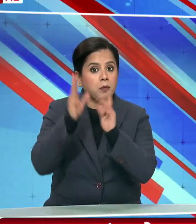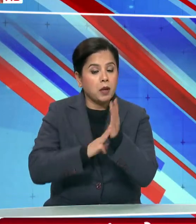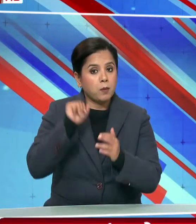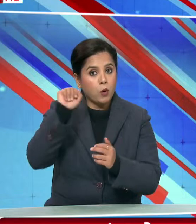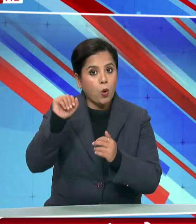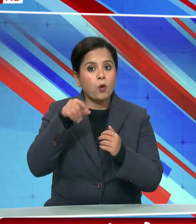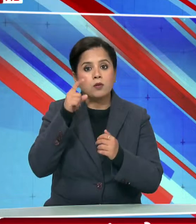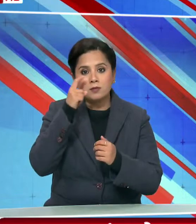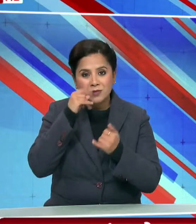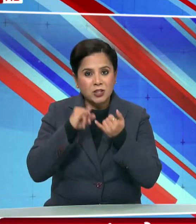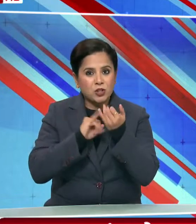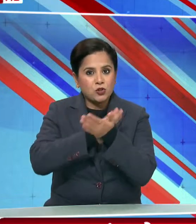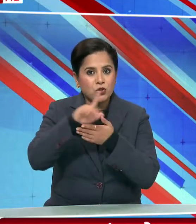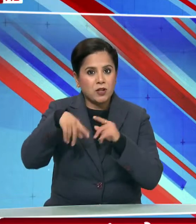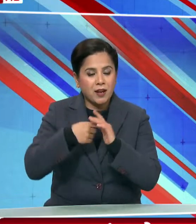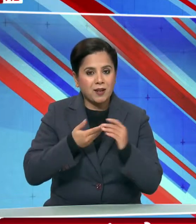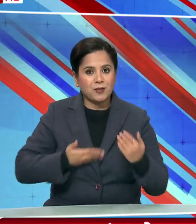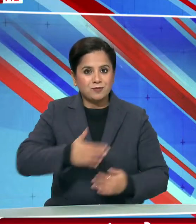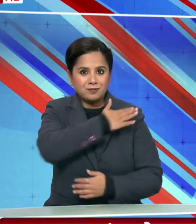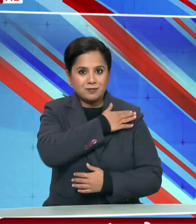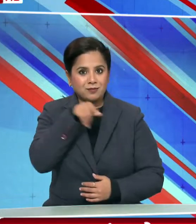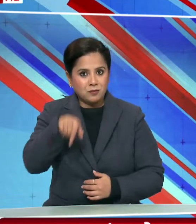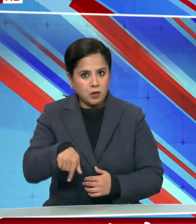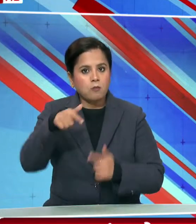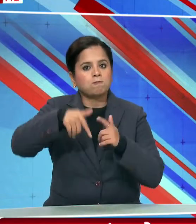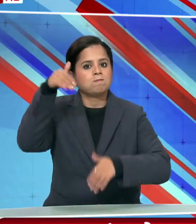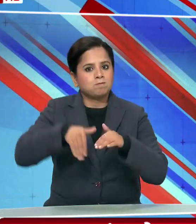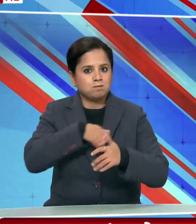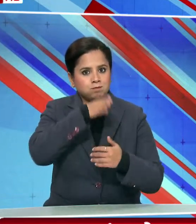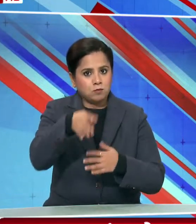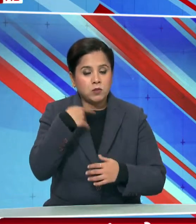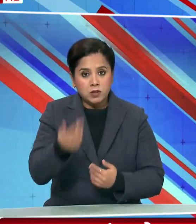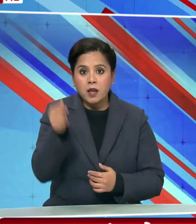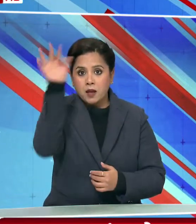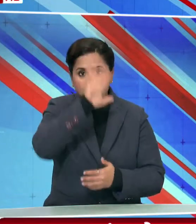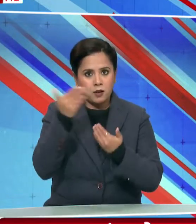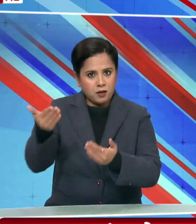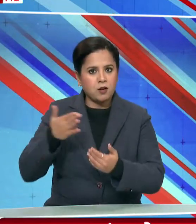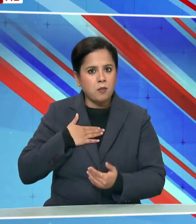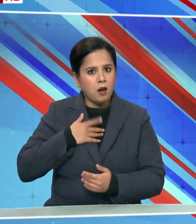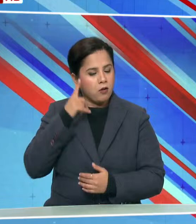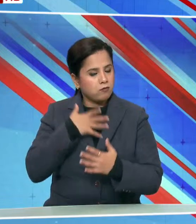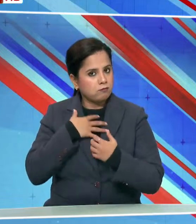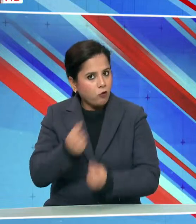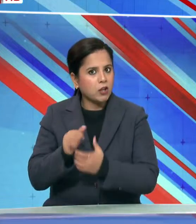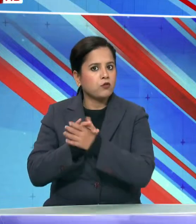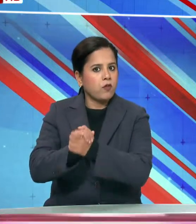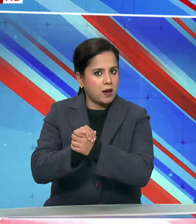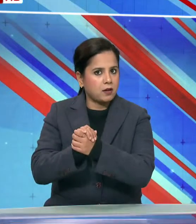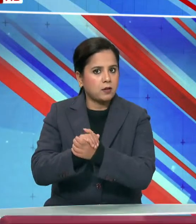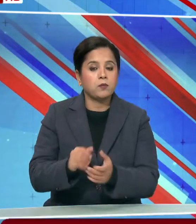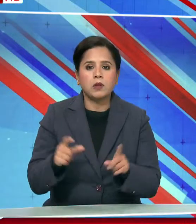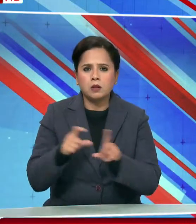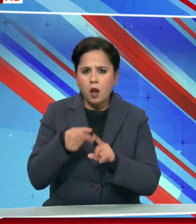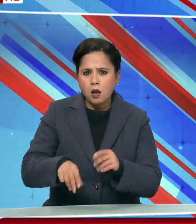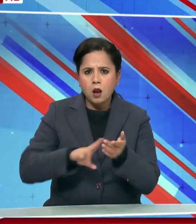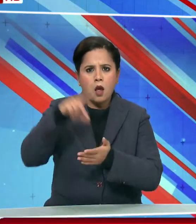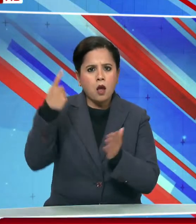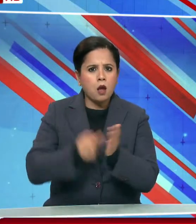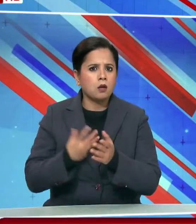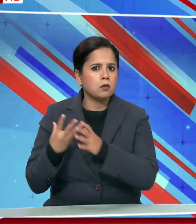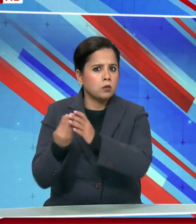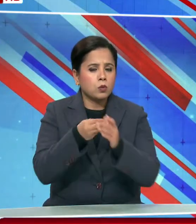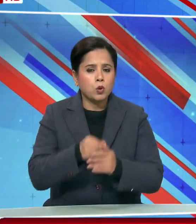मंत्री शेख हसीना ने किया मतदान कहा भारत हमारा भरोसिमन दोस्त डिल्ली एंसियार